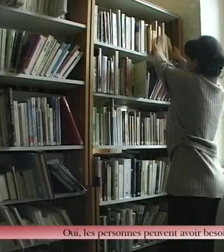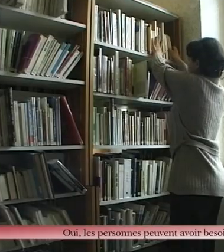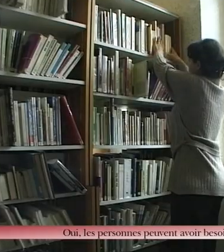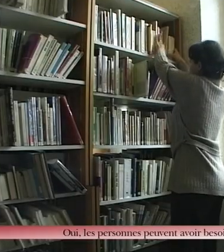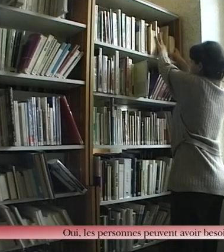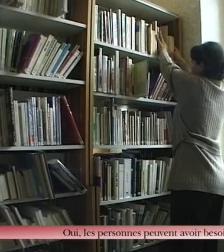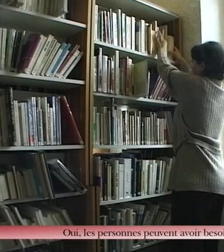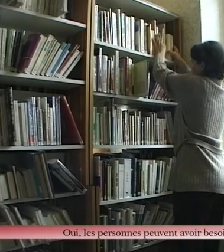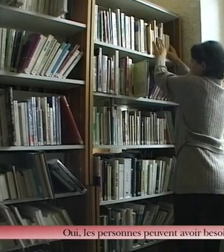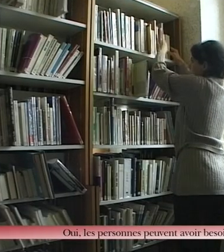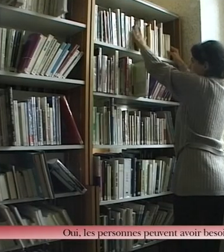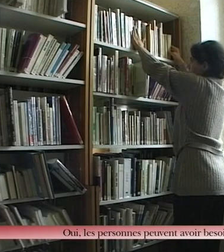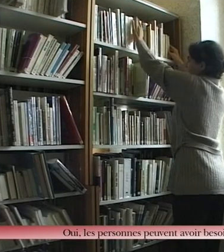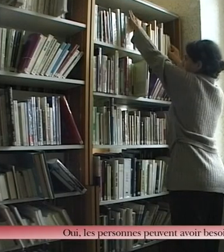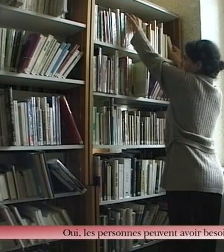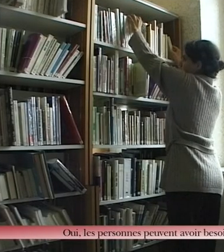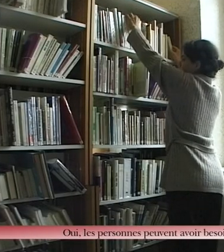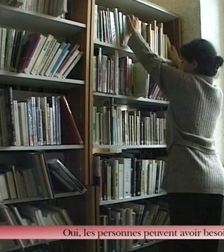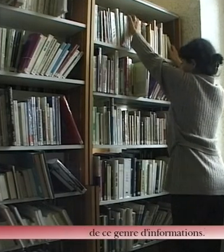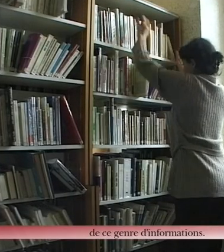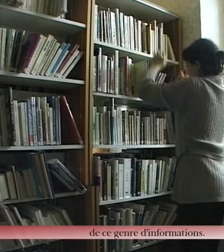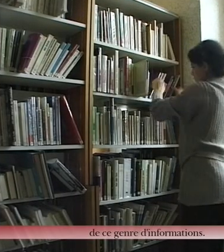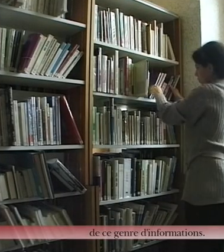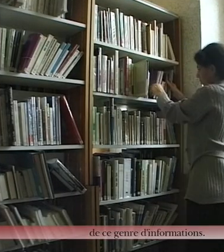Oui, les personnes peuvent avoir besoin de ce genre d'informations.